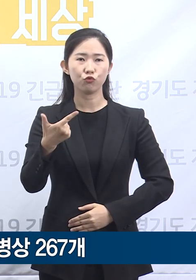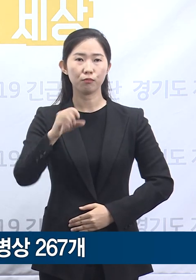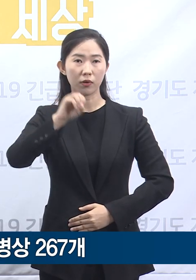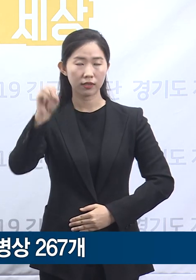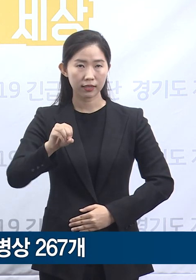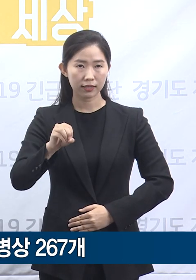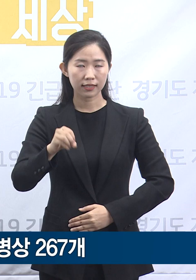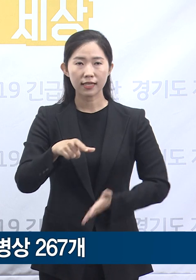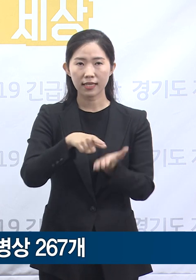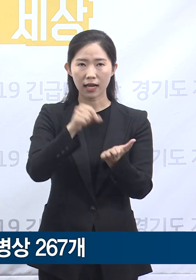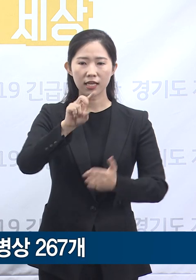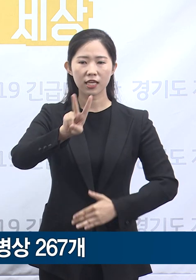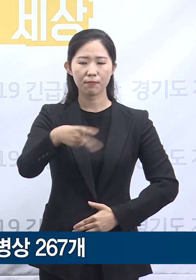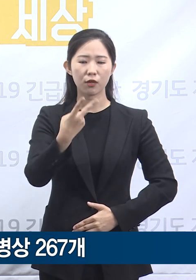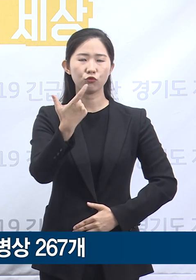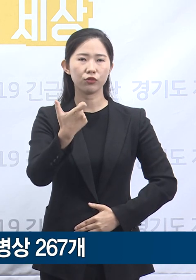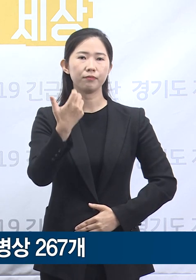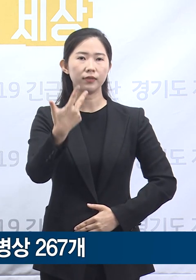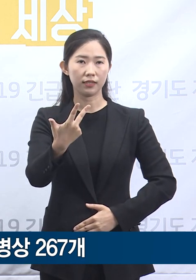267병상입니다.